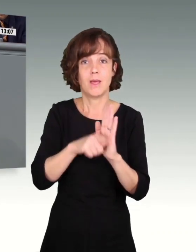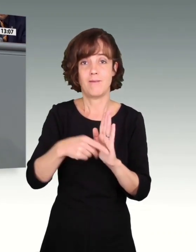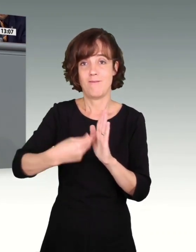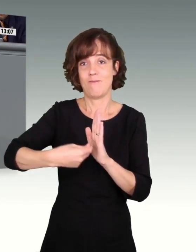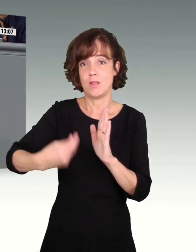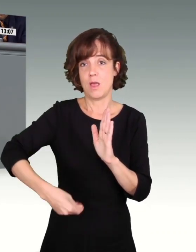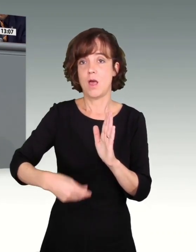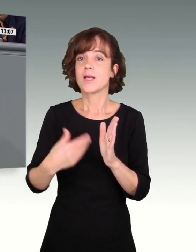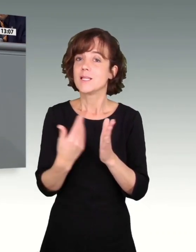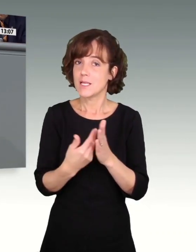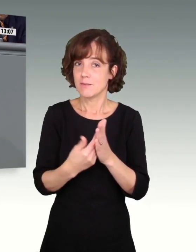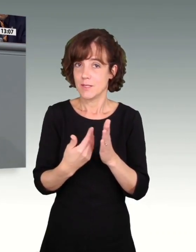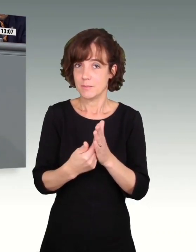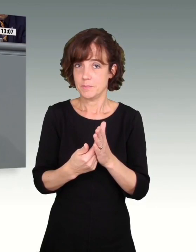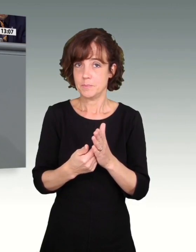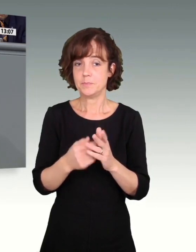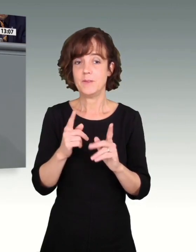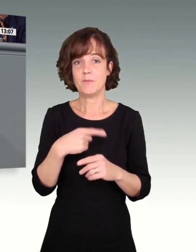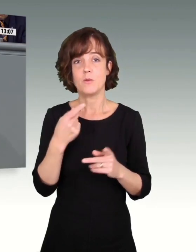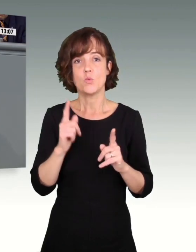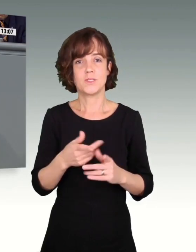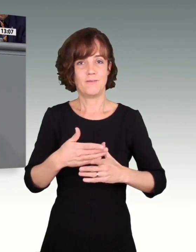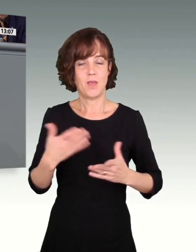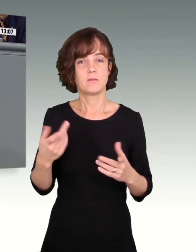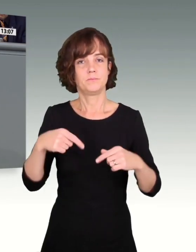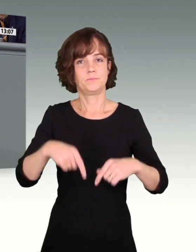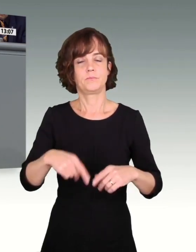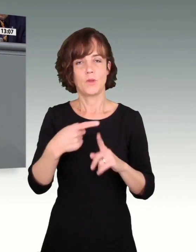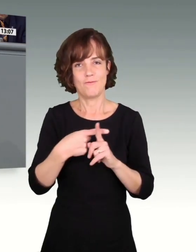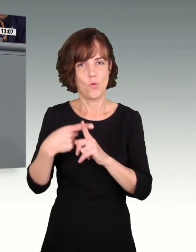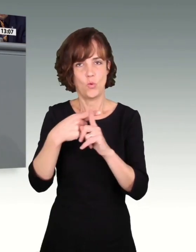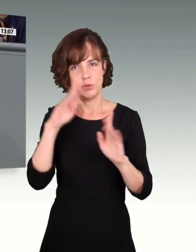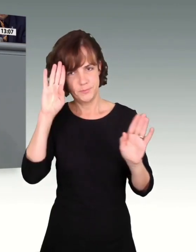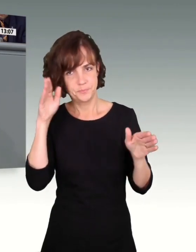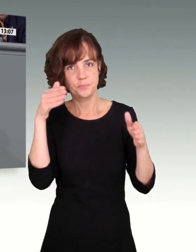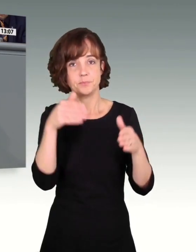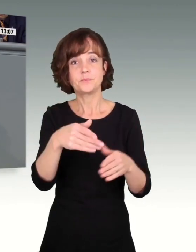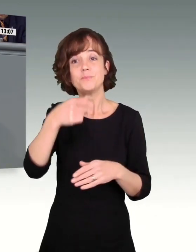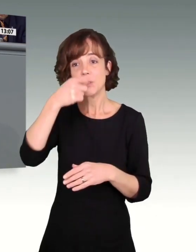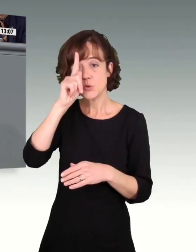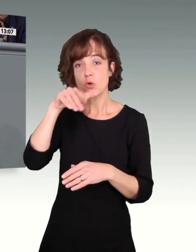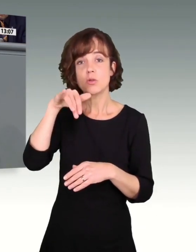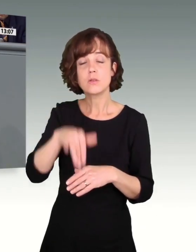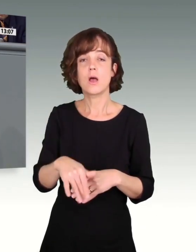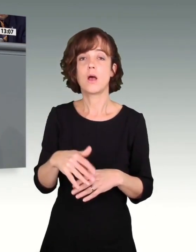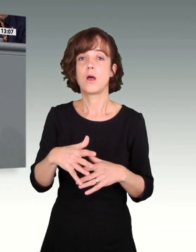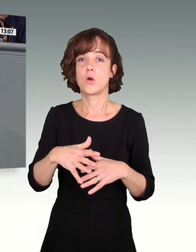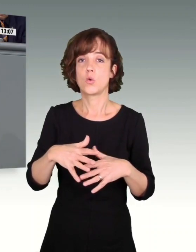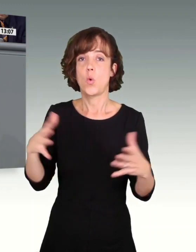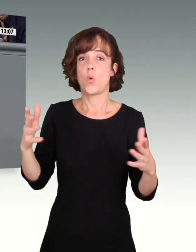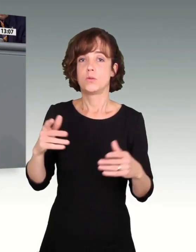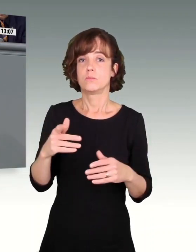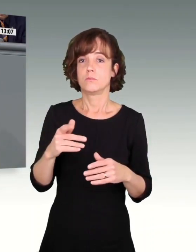Und deswegen müssen wir hier unseren Fokus draufsetzen. Deutschland hat einen sehr, sehr großen